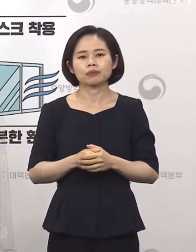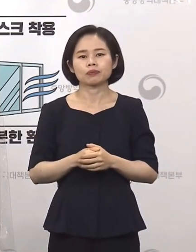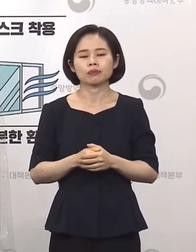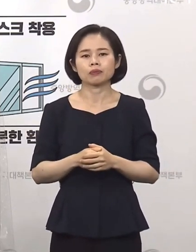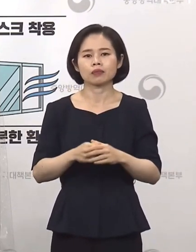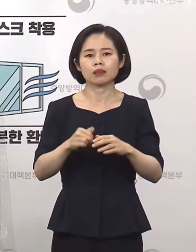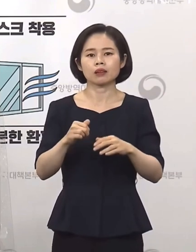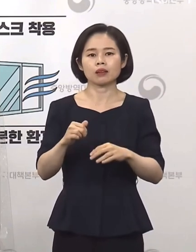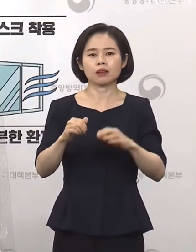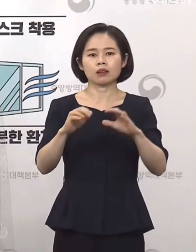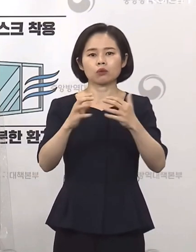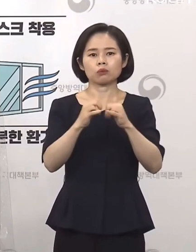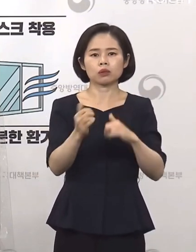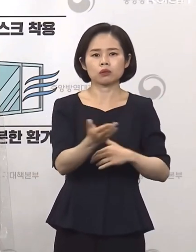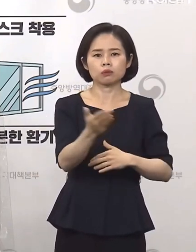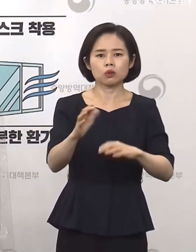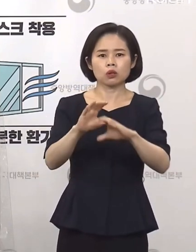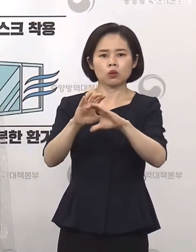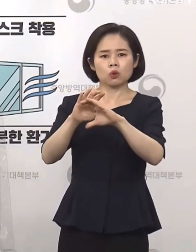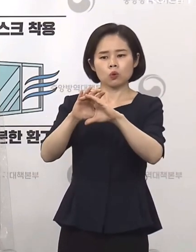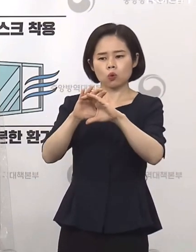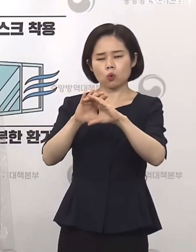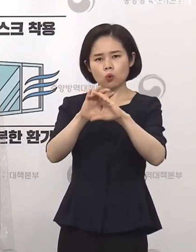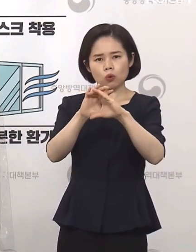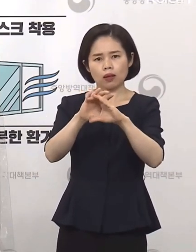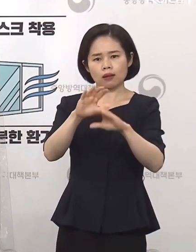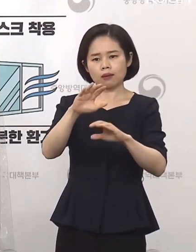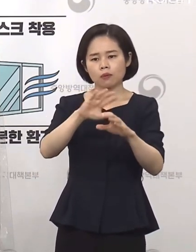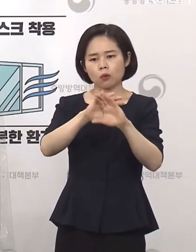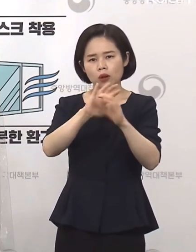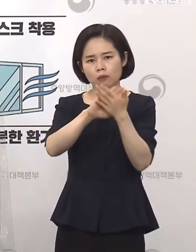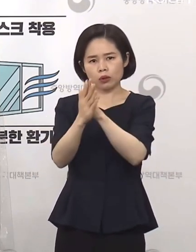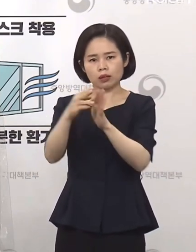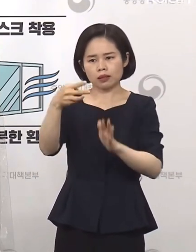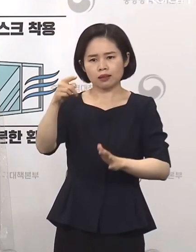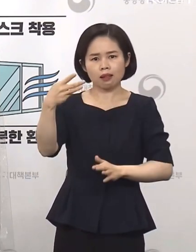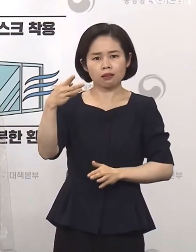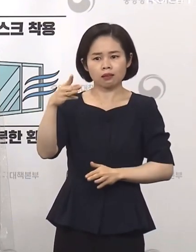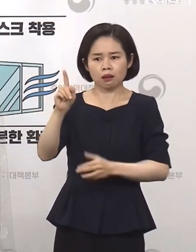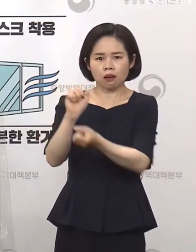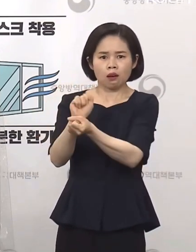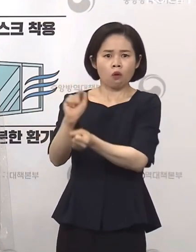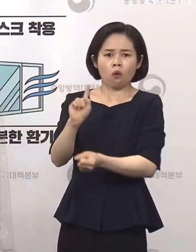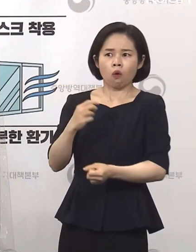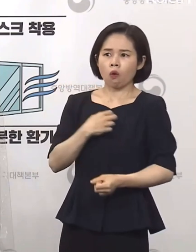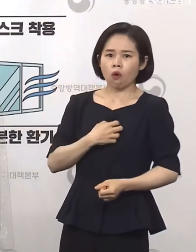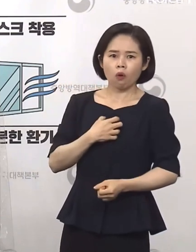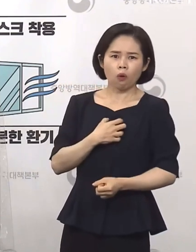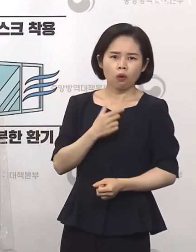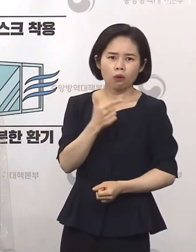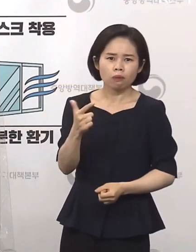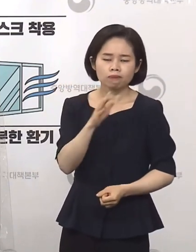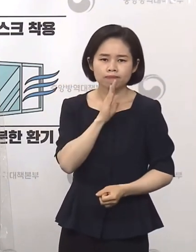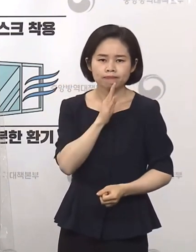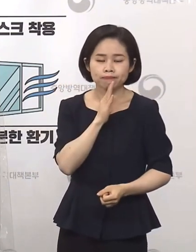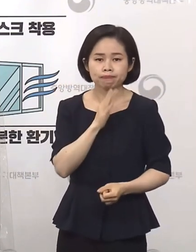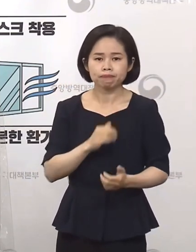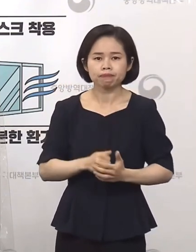델타 변이에 대한 우려가 크고 또 치료제 자체가 우리 스스로